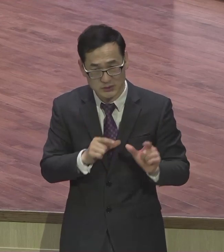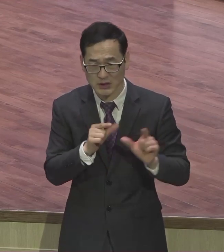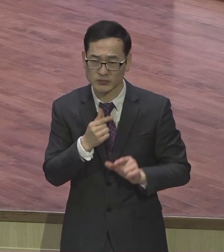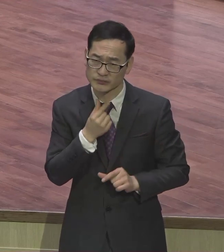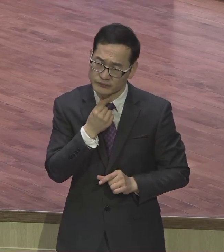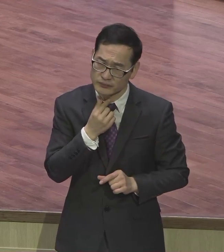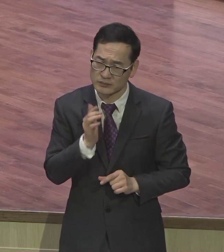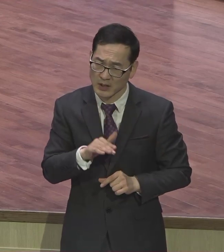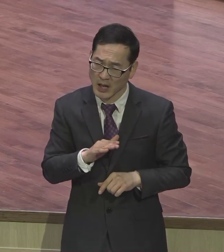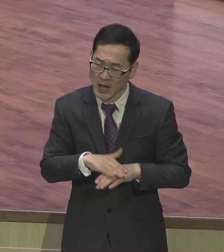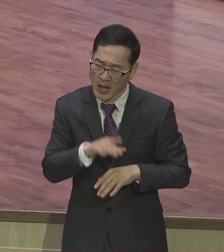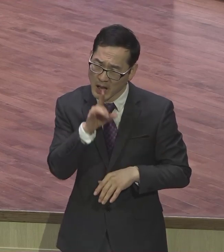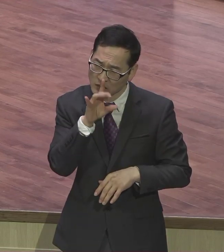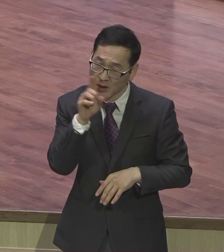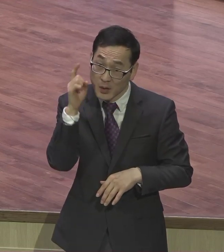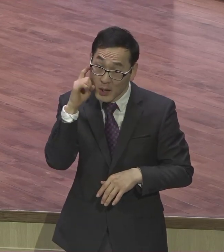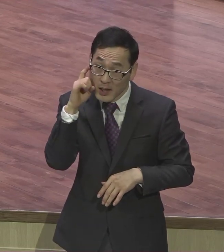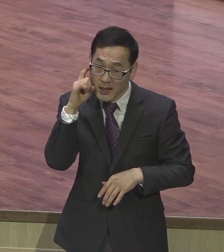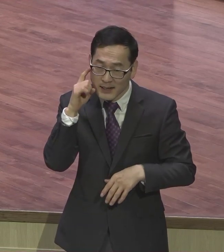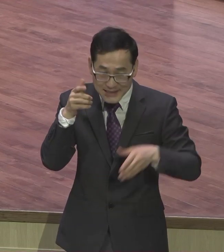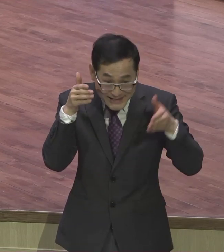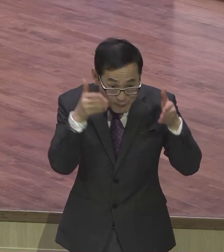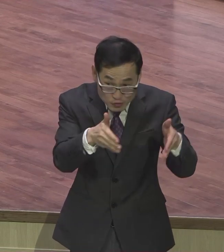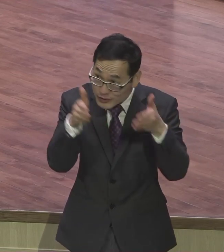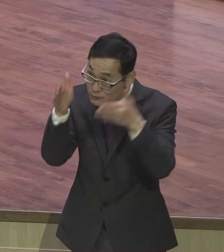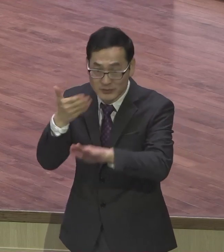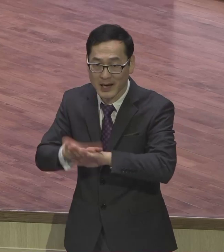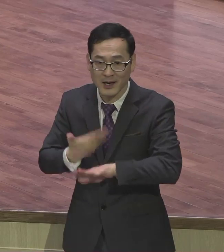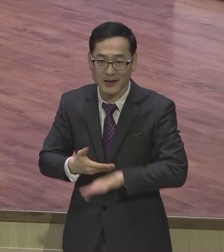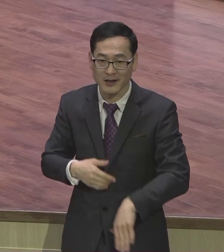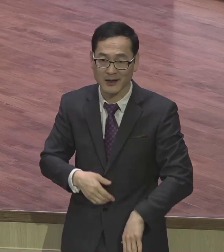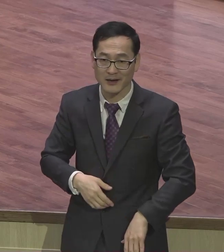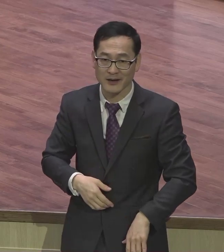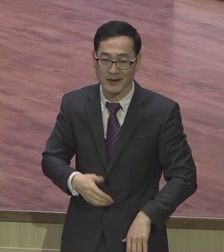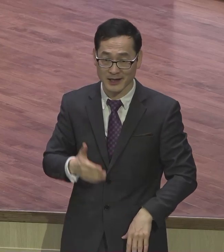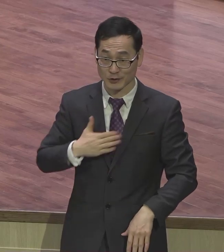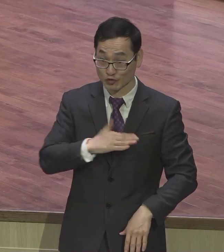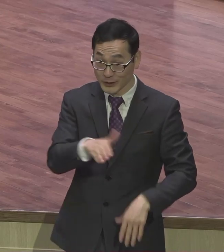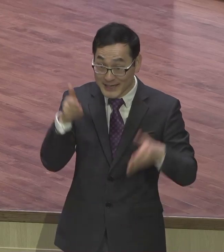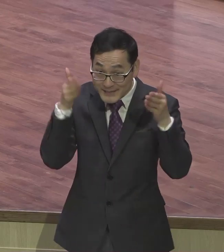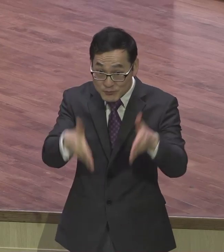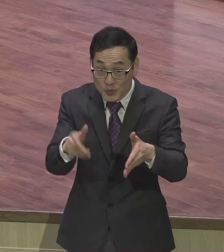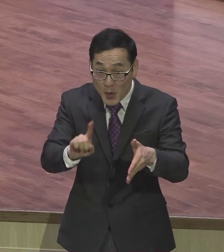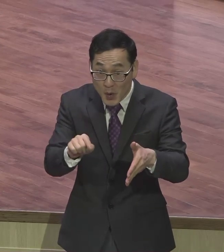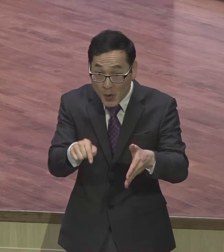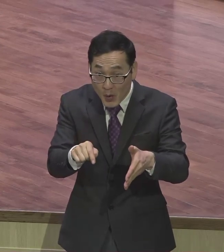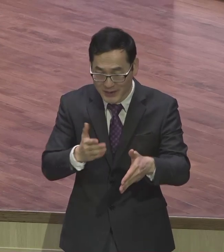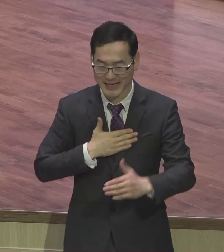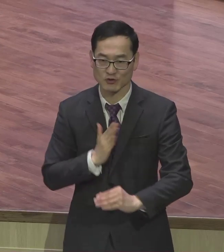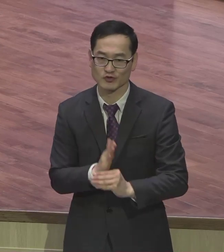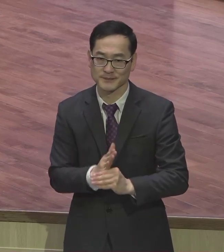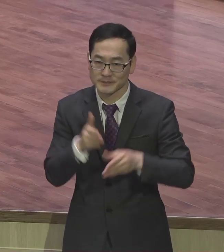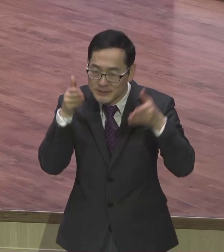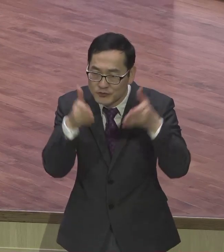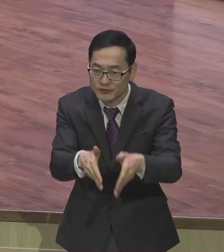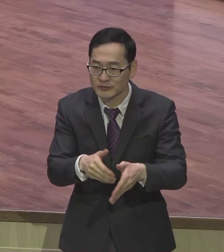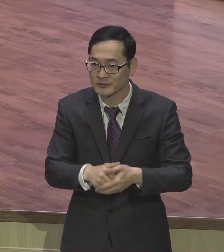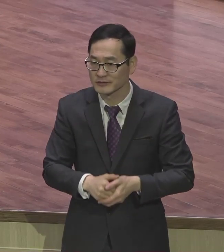집중이 달라집니다 우리 집중은 거의 다 나중심이에요 그렇게 성경에서